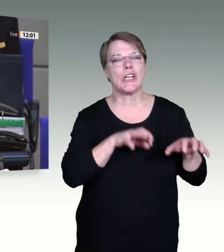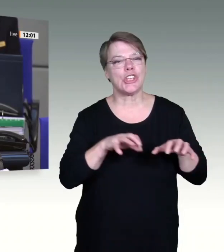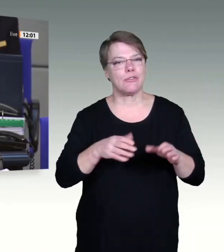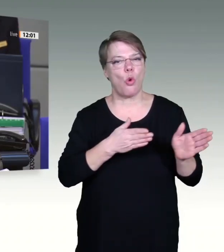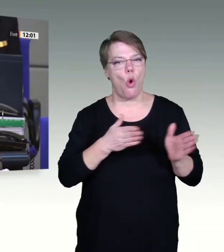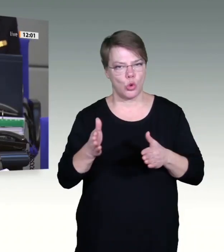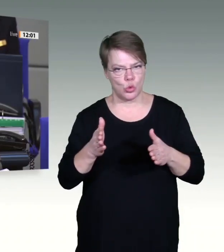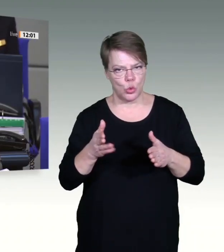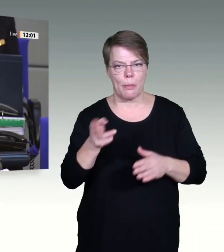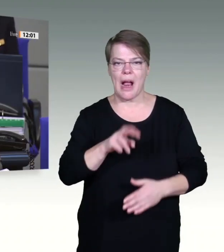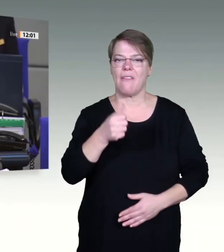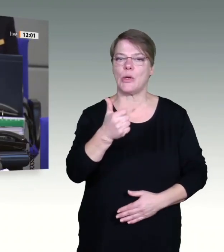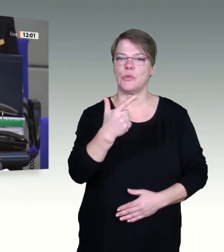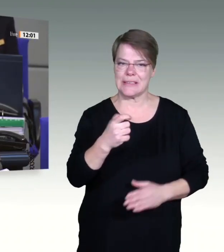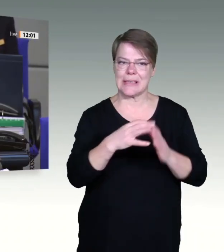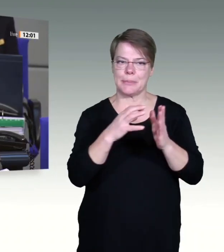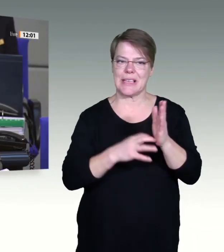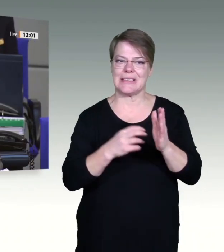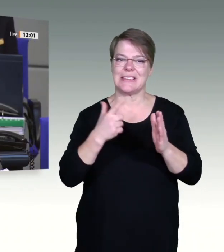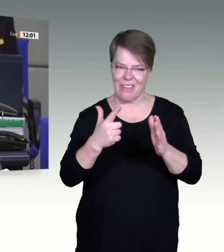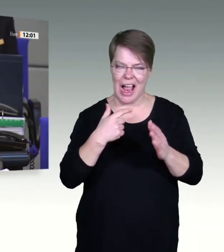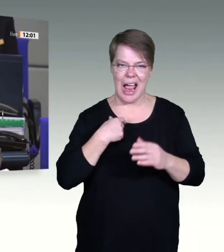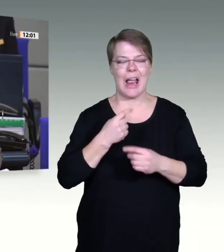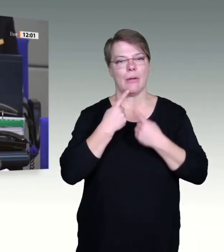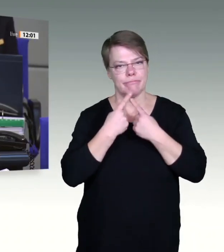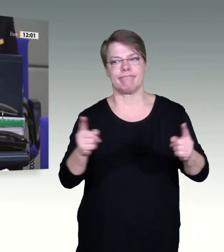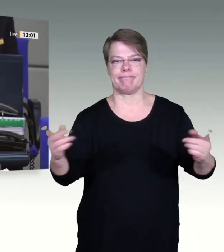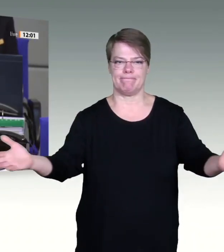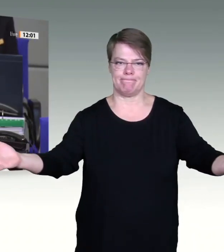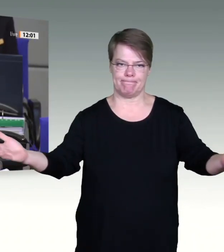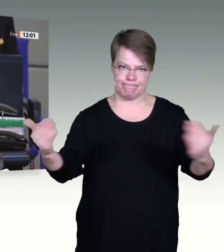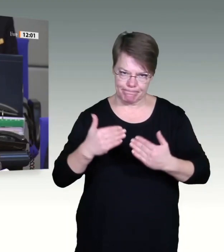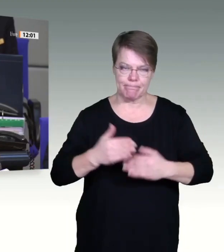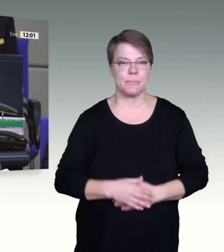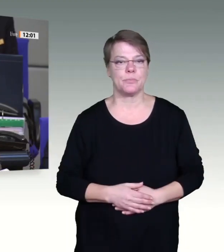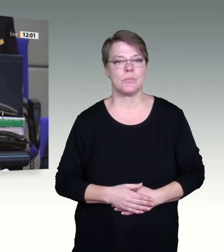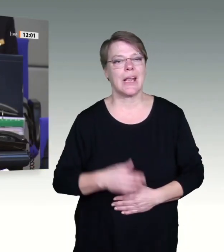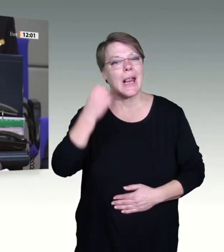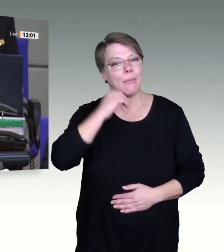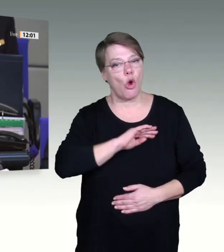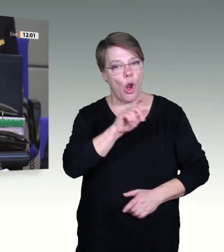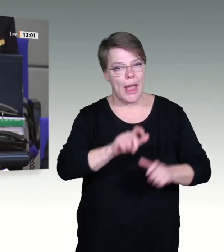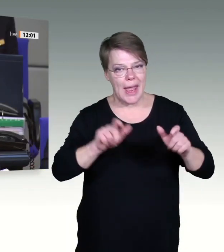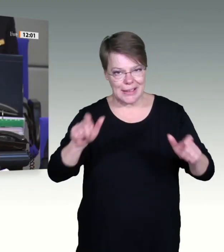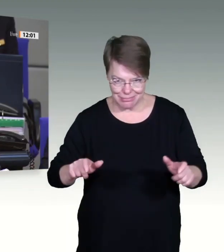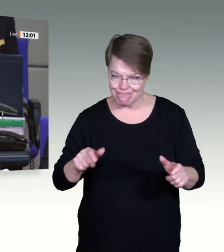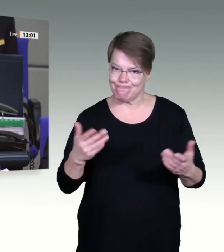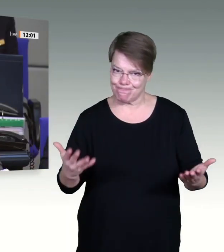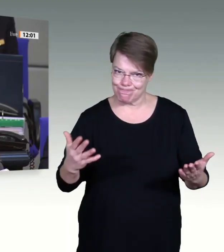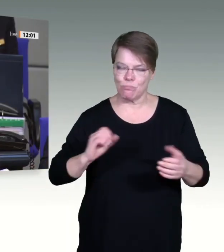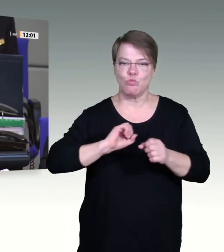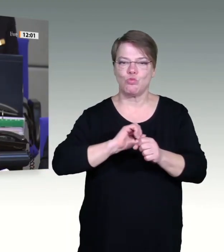Liebe Kolleginnen und Kollegen, die Covid-19-Pandemie hat sich in Deutschland in den vergangenen Wochen weiter verschärft.